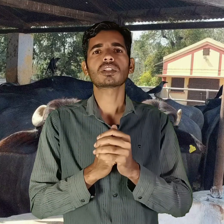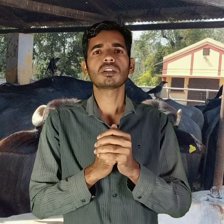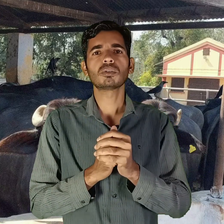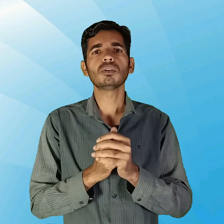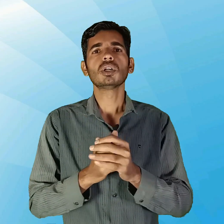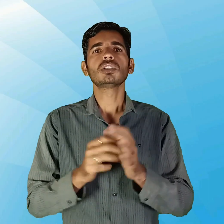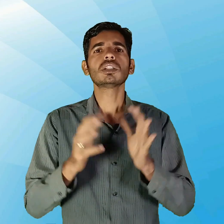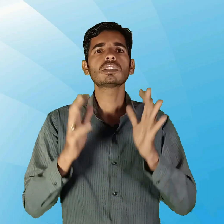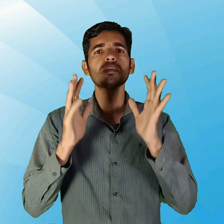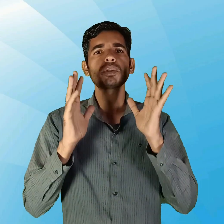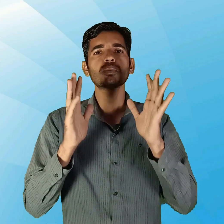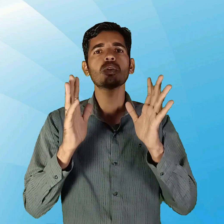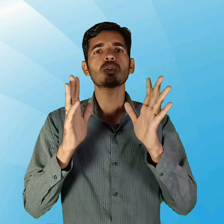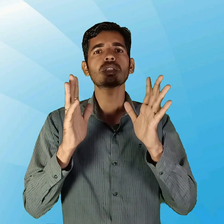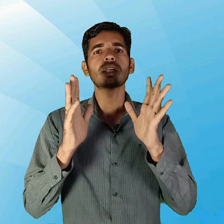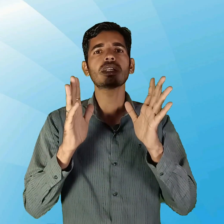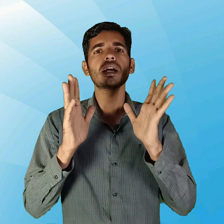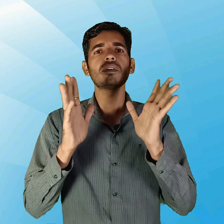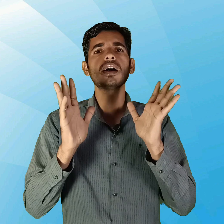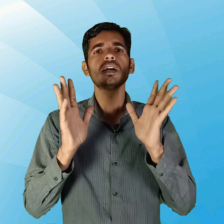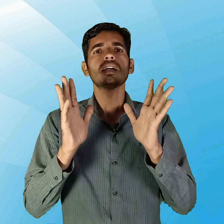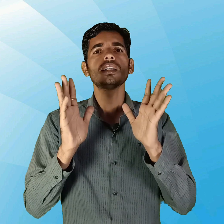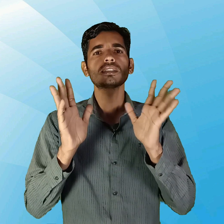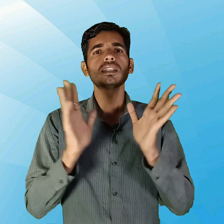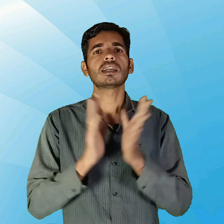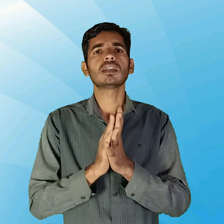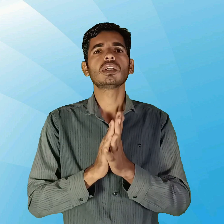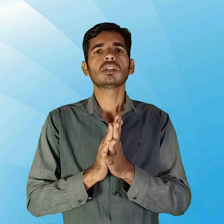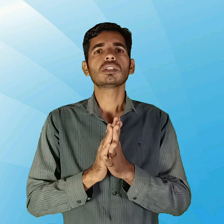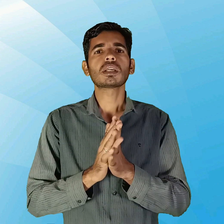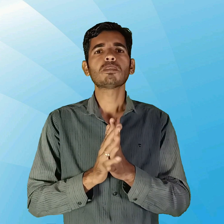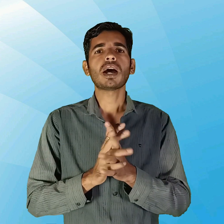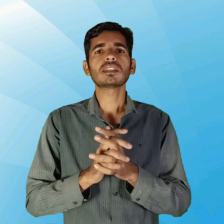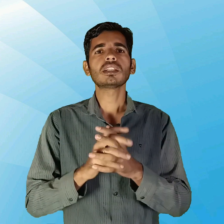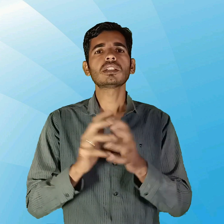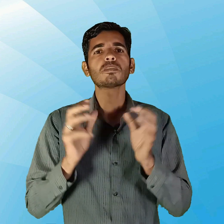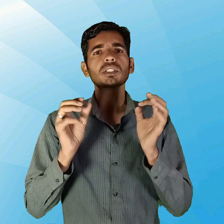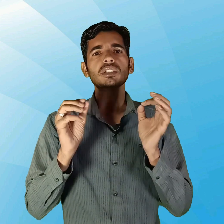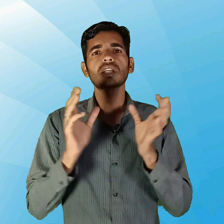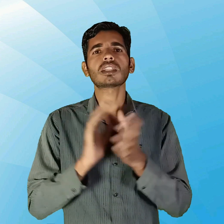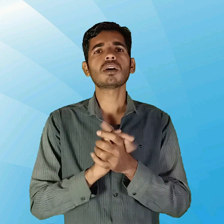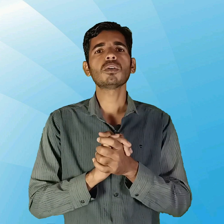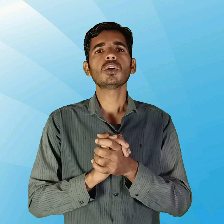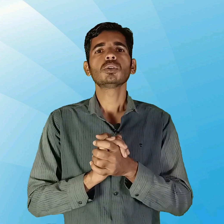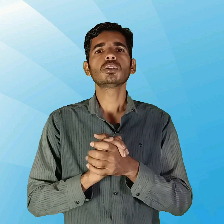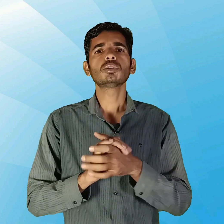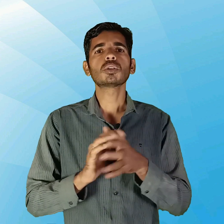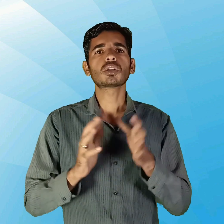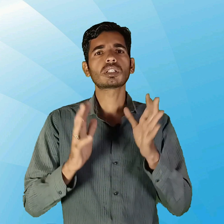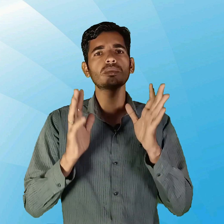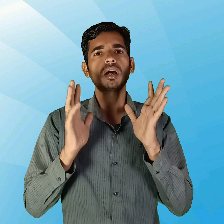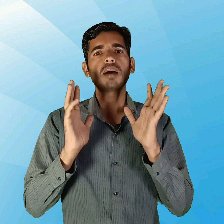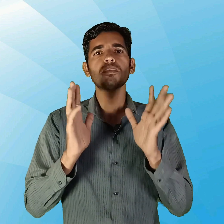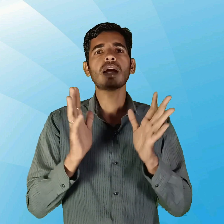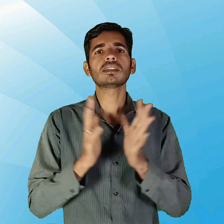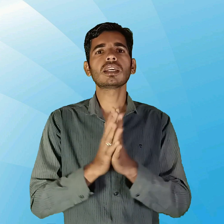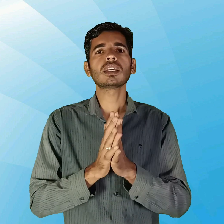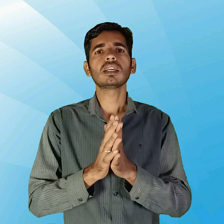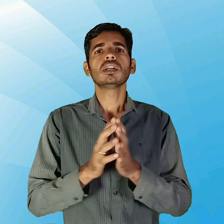सथ हो जिससे पसुओं को ठंडे हवा लगती रहे इसके बाद यदि टेंपरेशर जादा हो तो जो आप बांते हैं